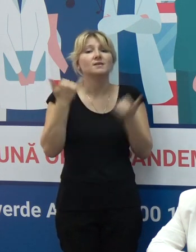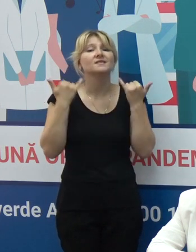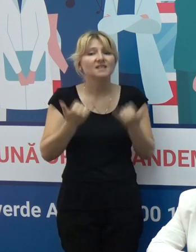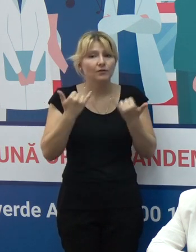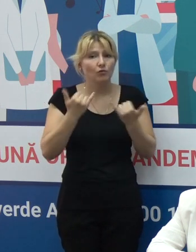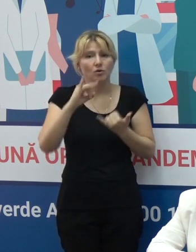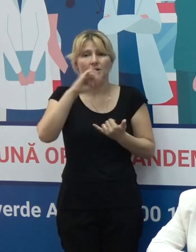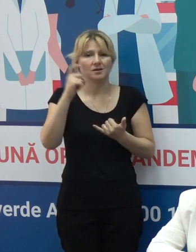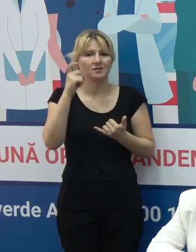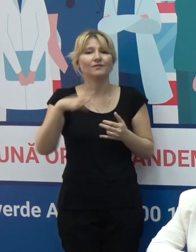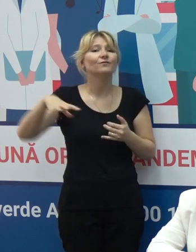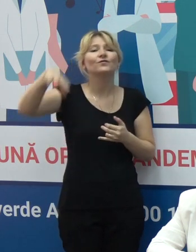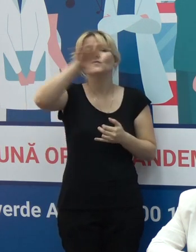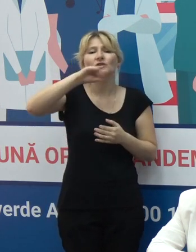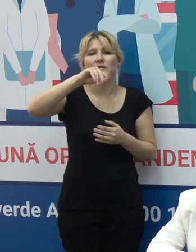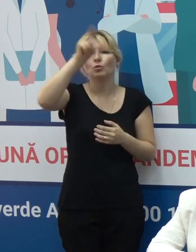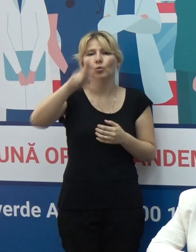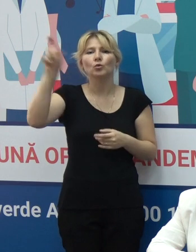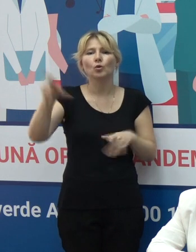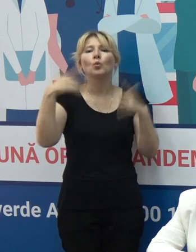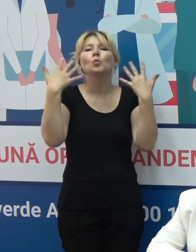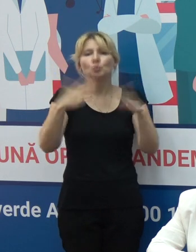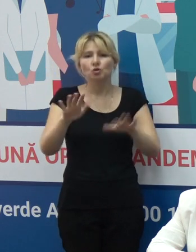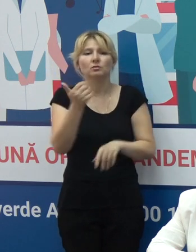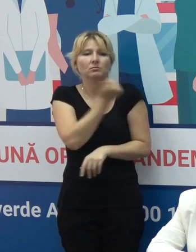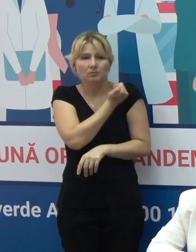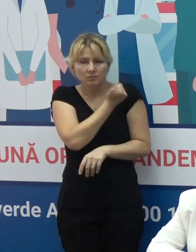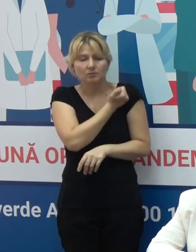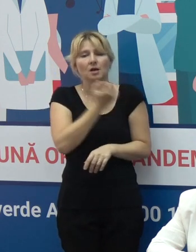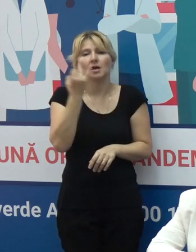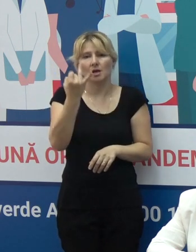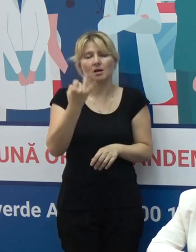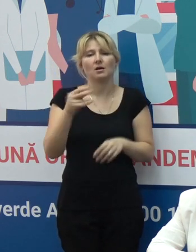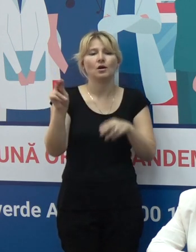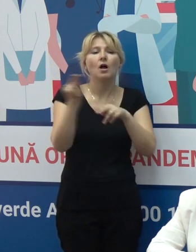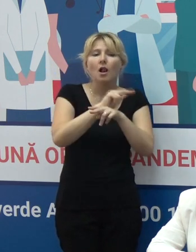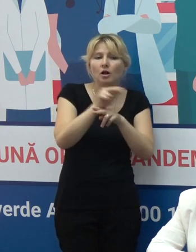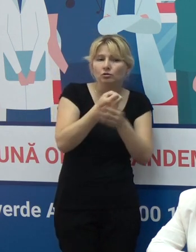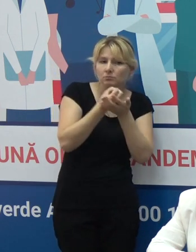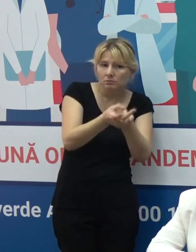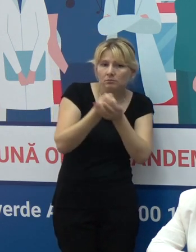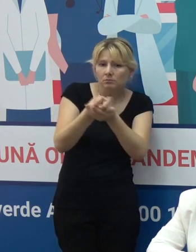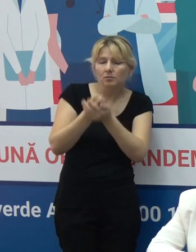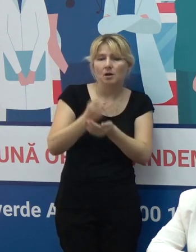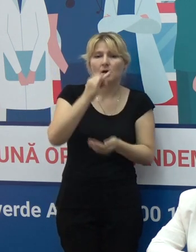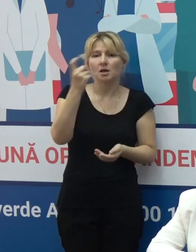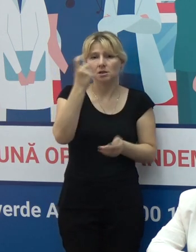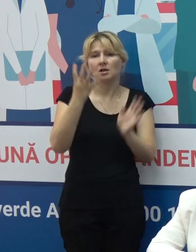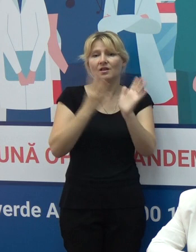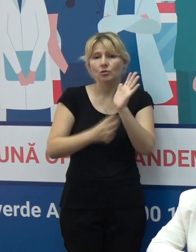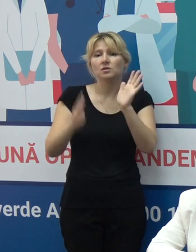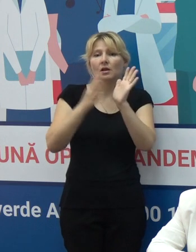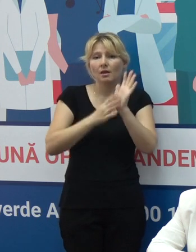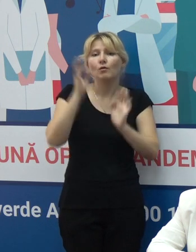totalul pacienților care se află la tratament în terapie intensivă, 99%